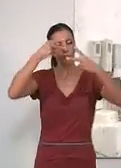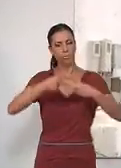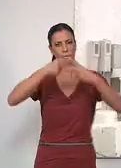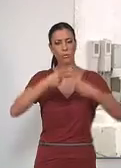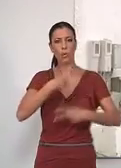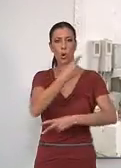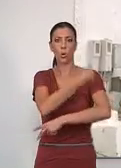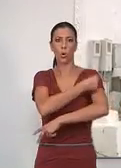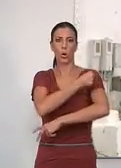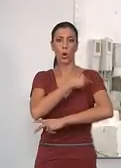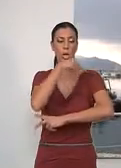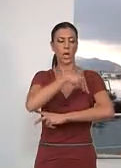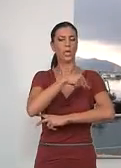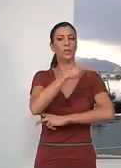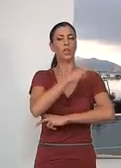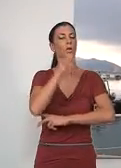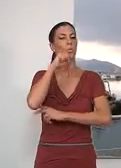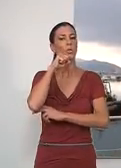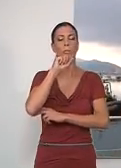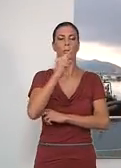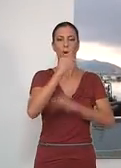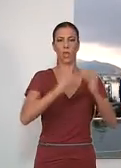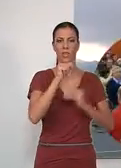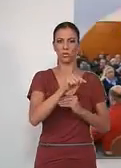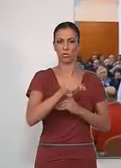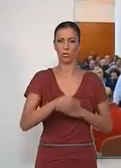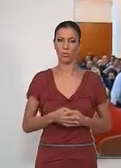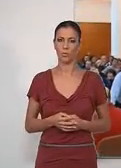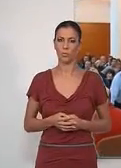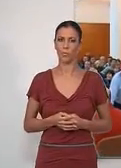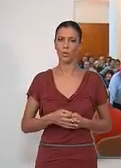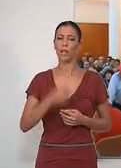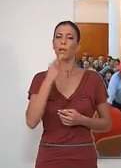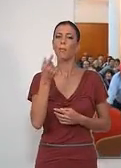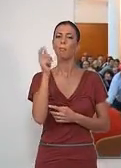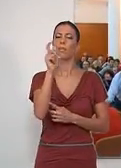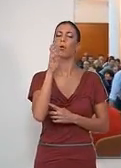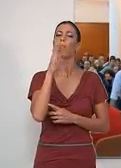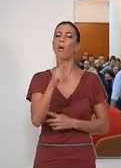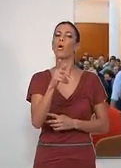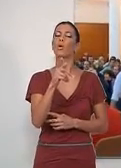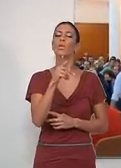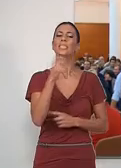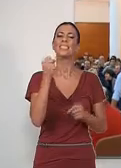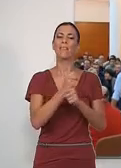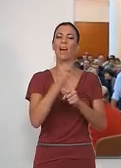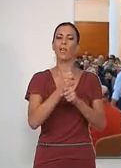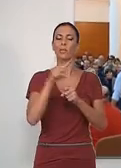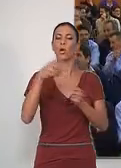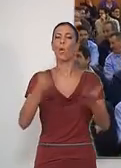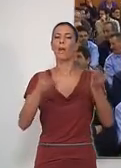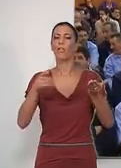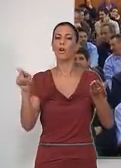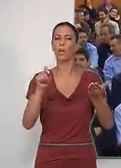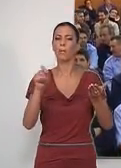Roja a la llegada al puerto de Motileños. El coste laboral medio por trabajador y